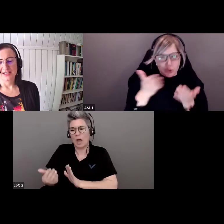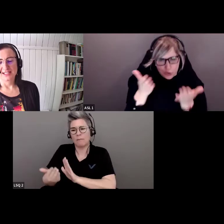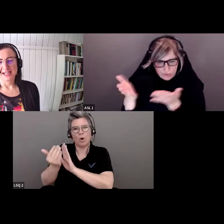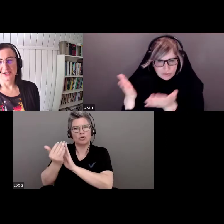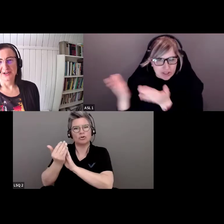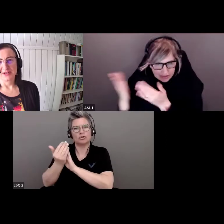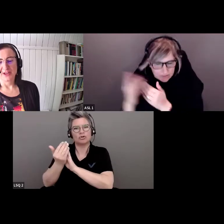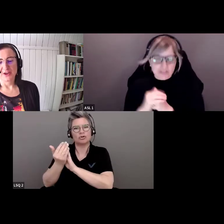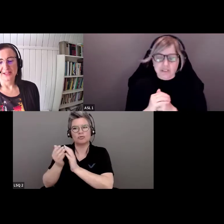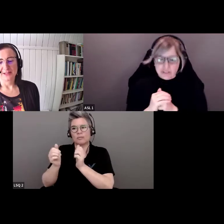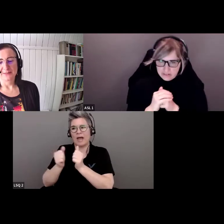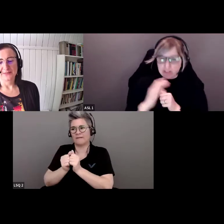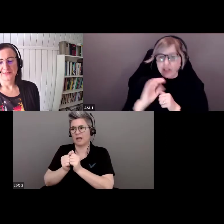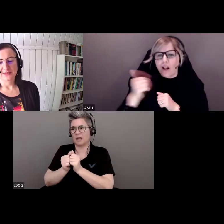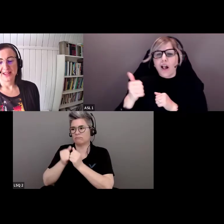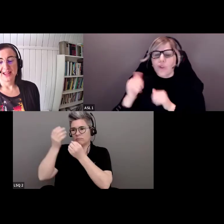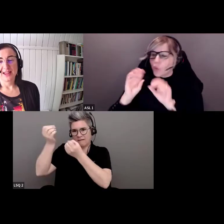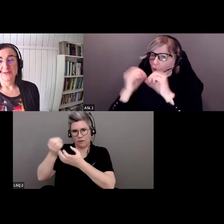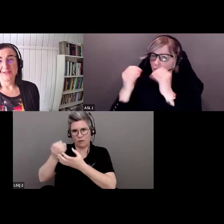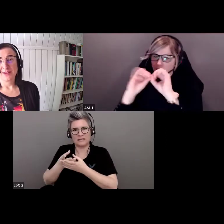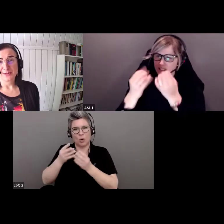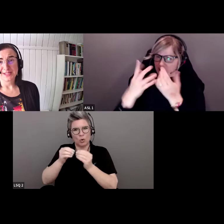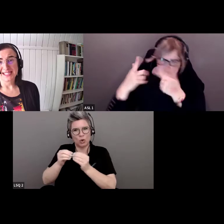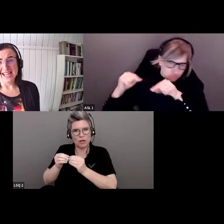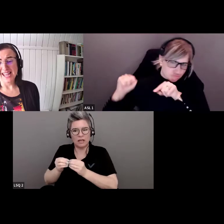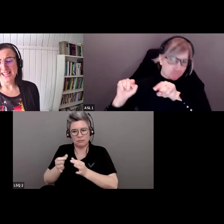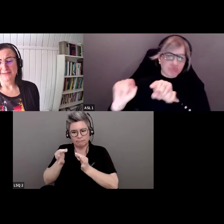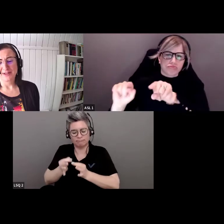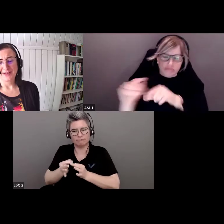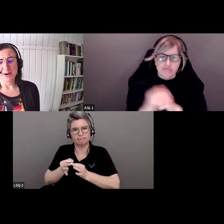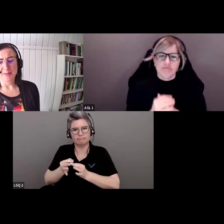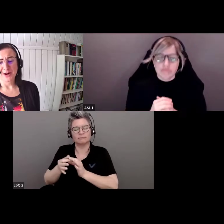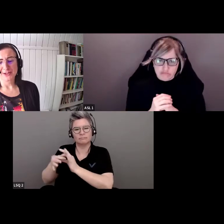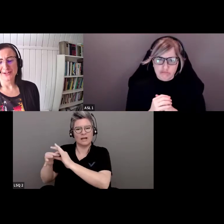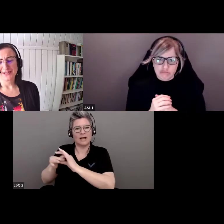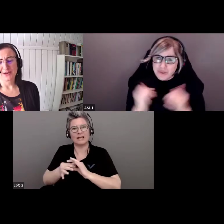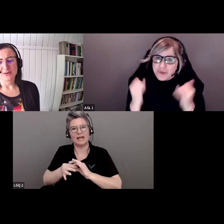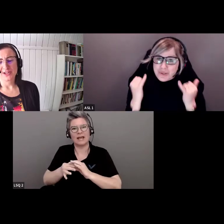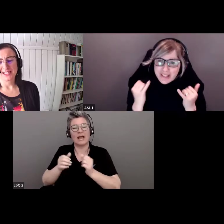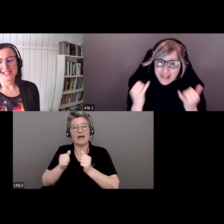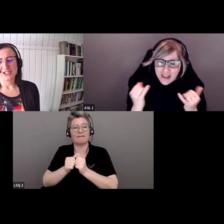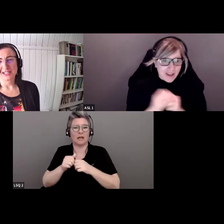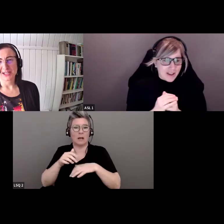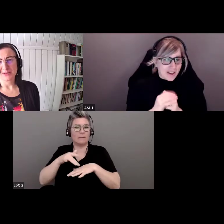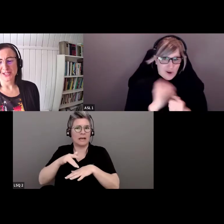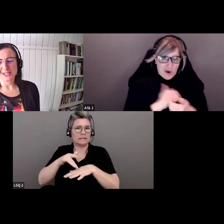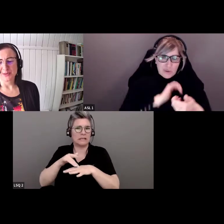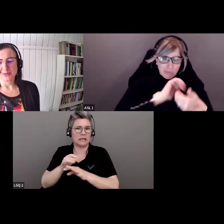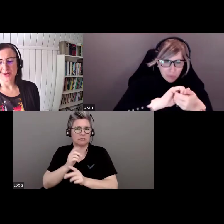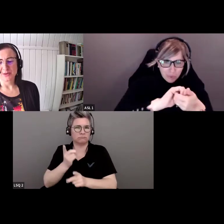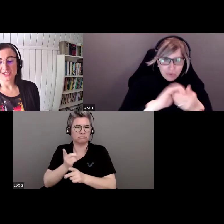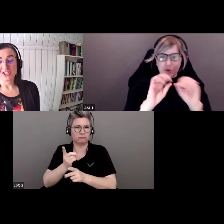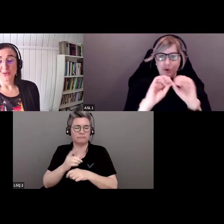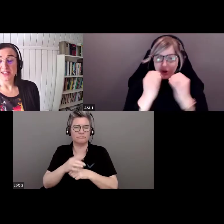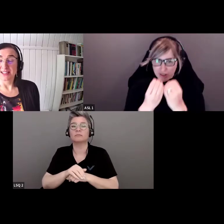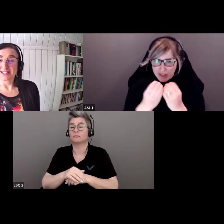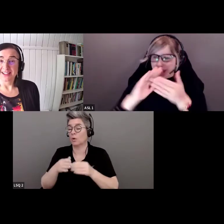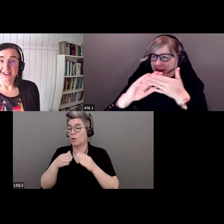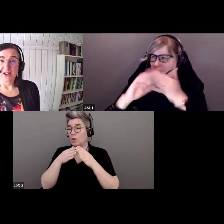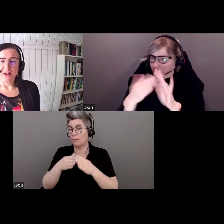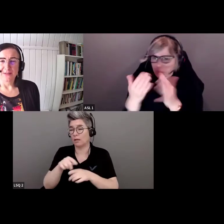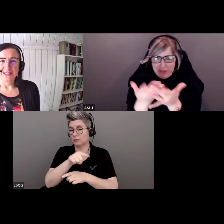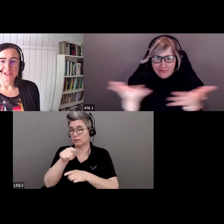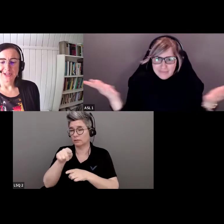fondées sur des données probantes qui reflètent nos pratiques exemplaires. Nous vous invitons